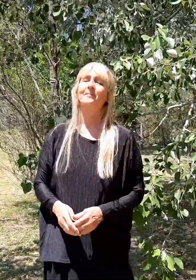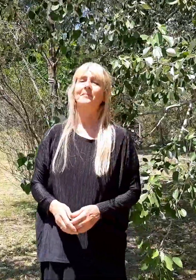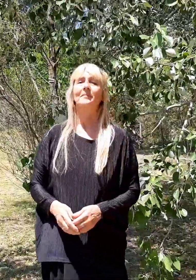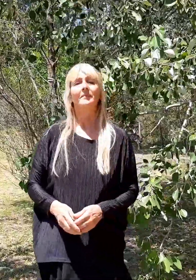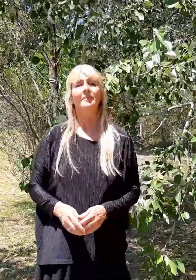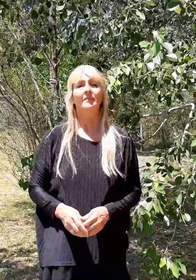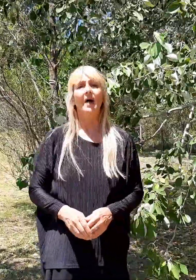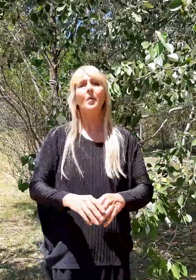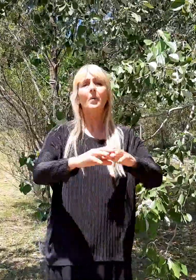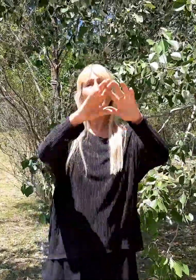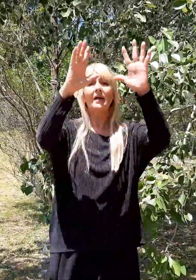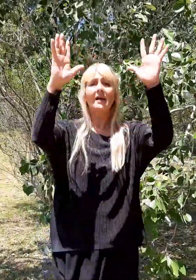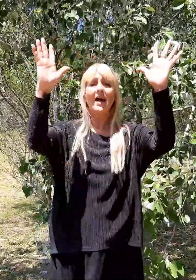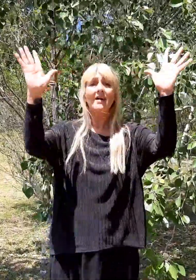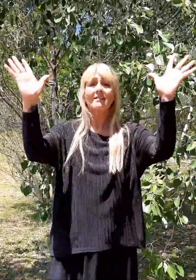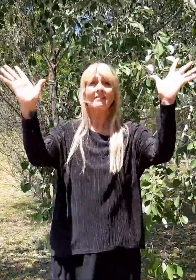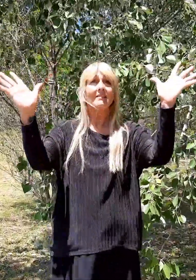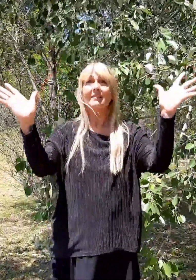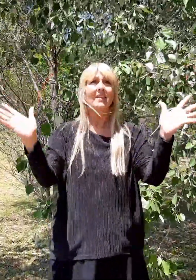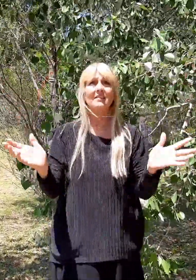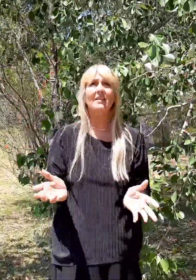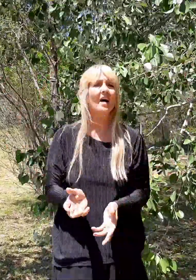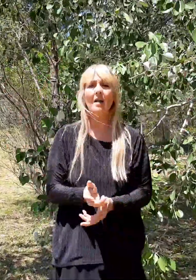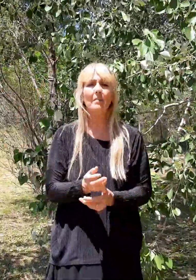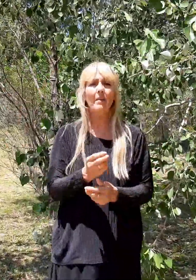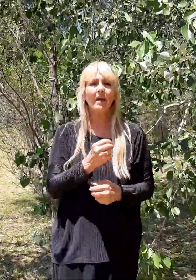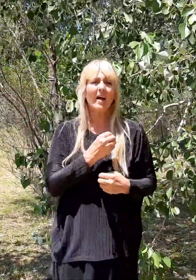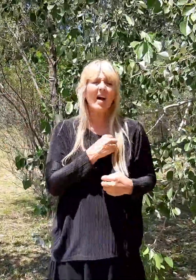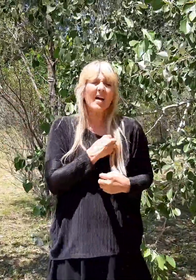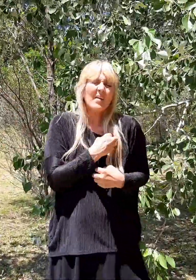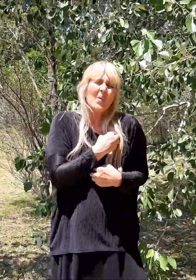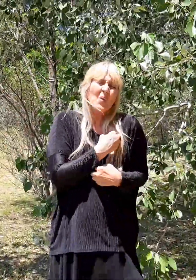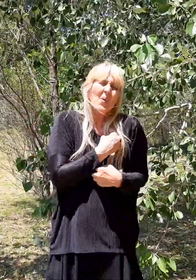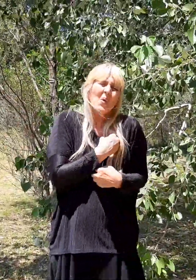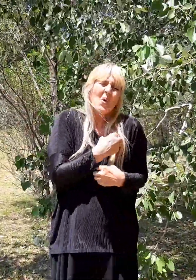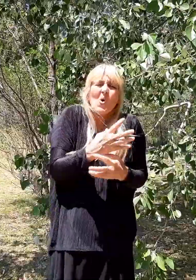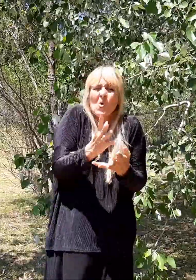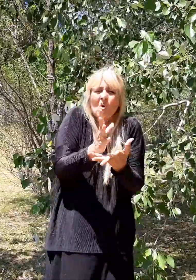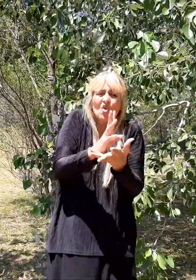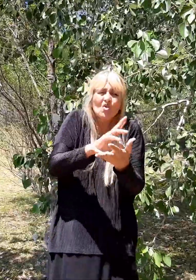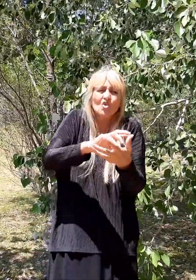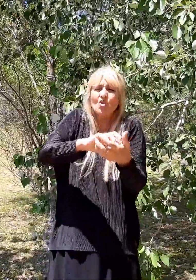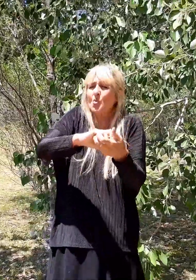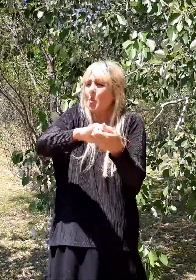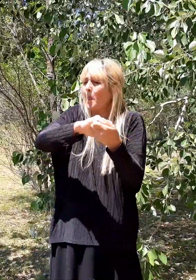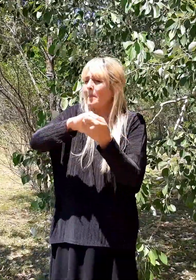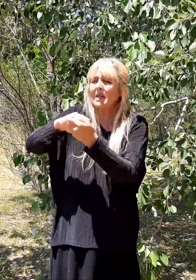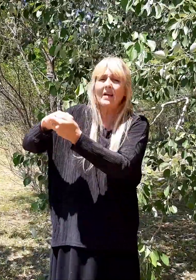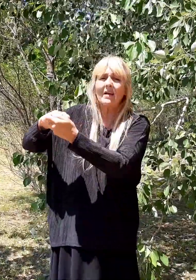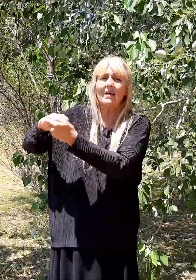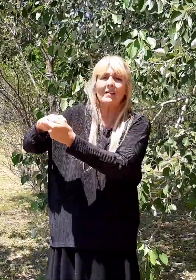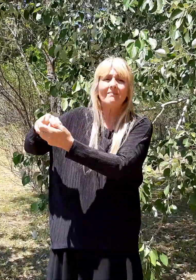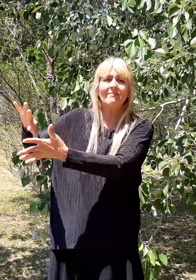Aunque grande sea el pecado lo consumiré